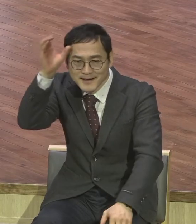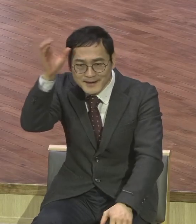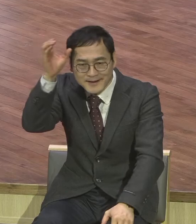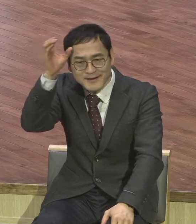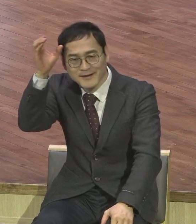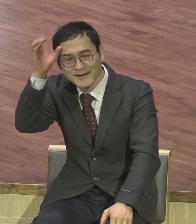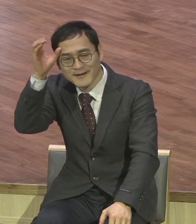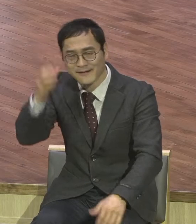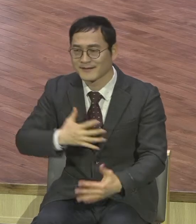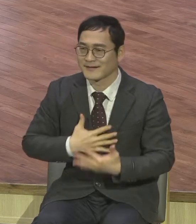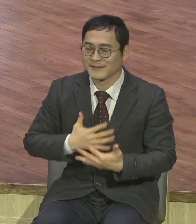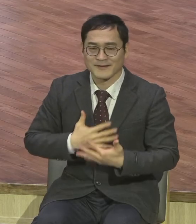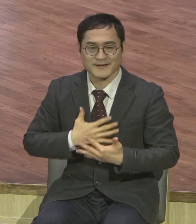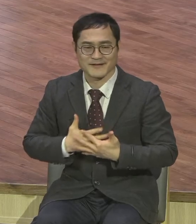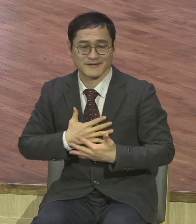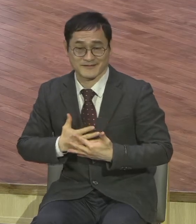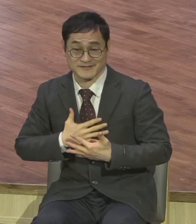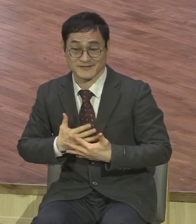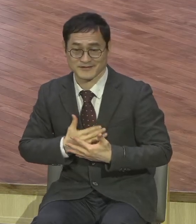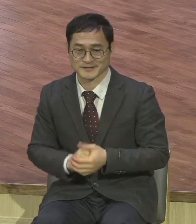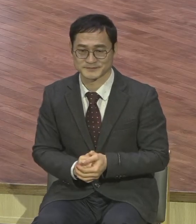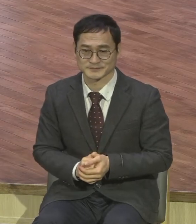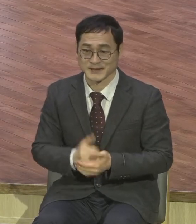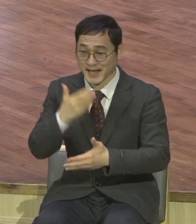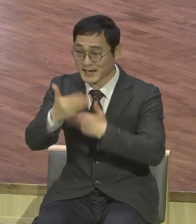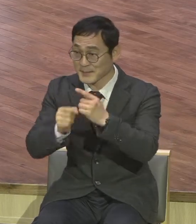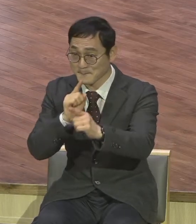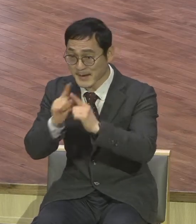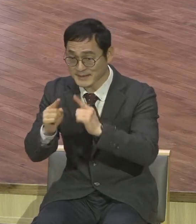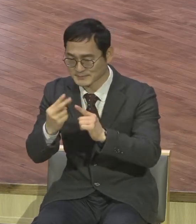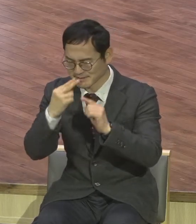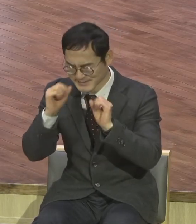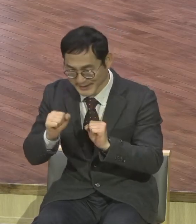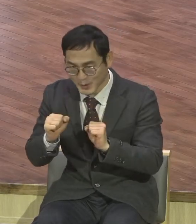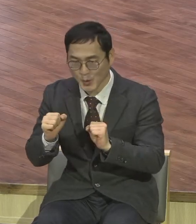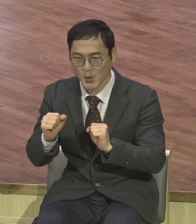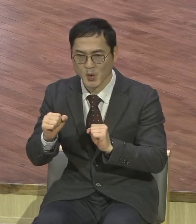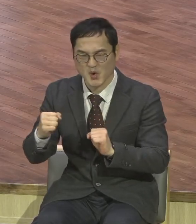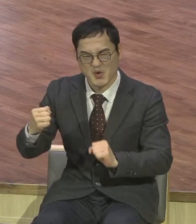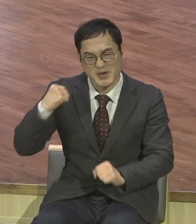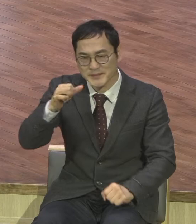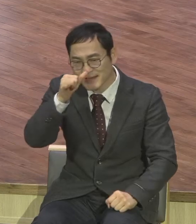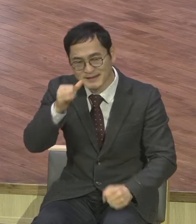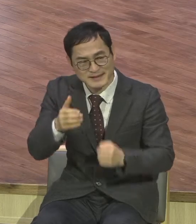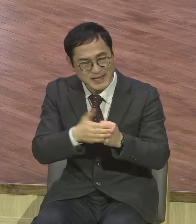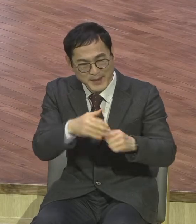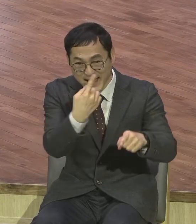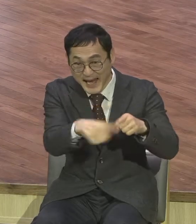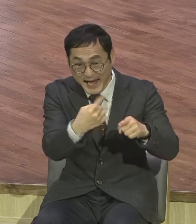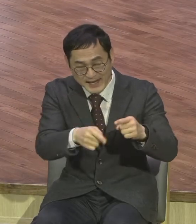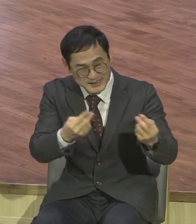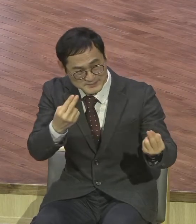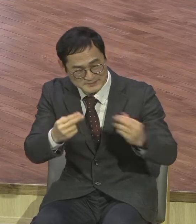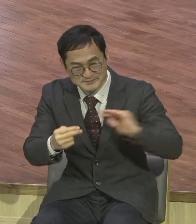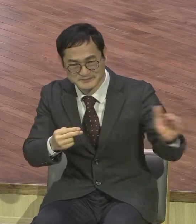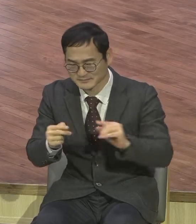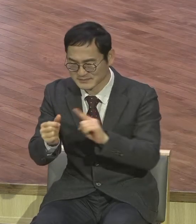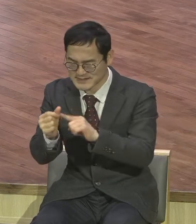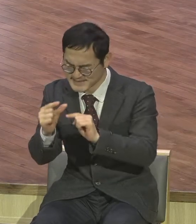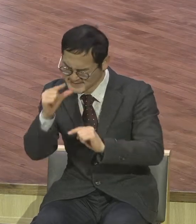하나님의 말씀은 살아있고 활력이 있어 좌우의 날씨는 어떤 금보다 예리하여 홍과 영과